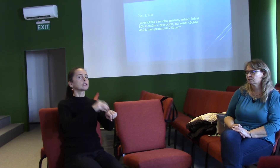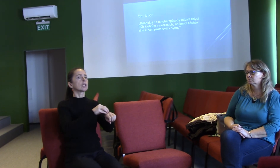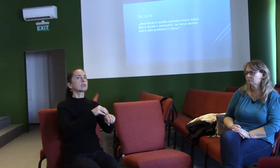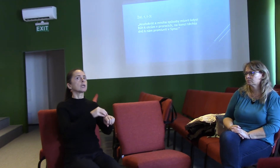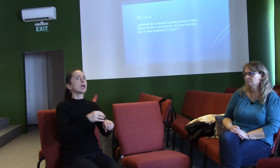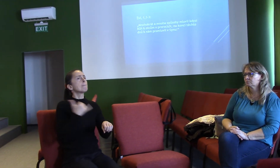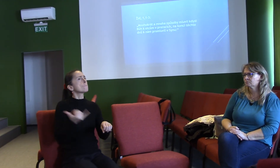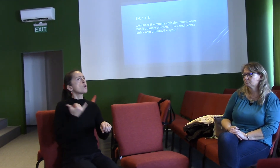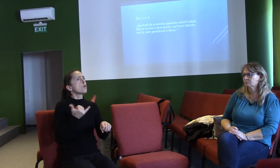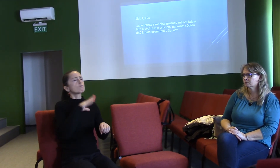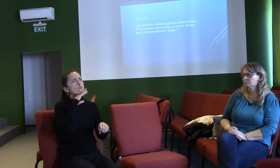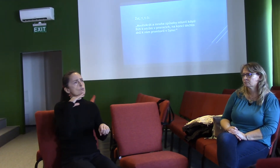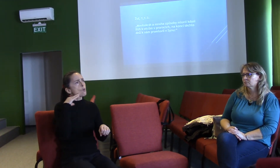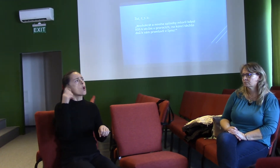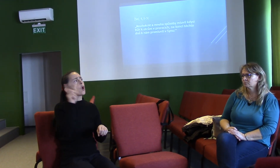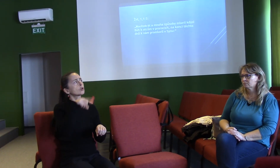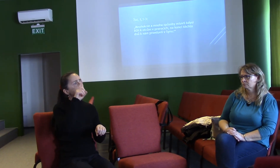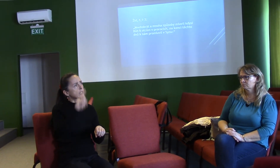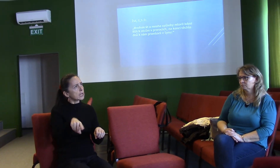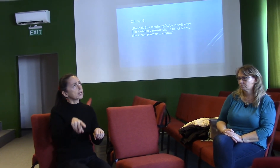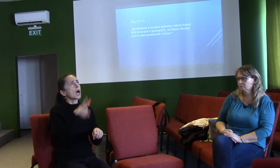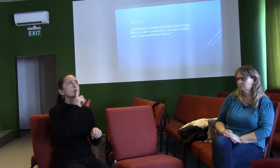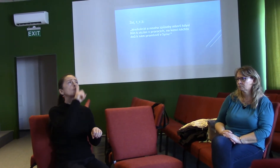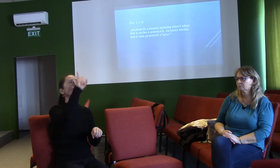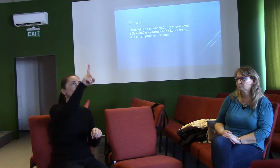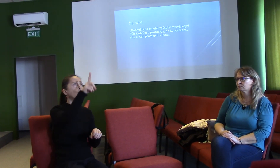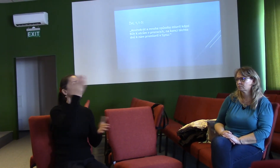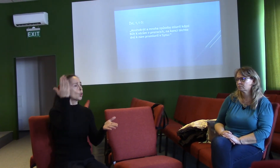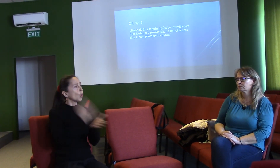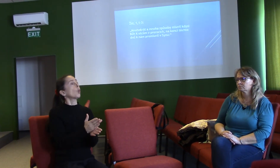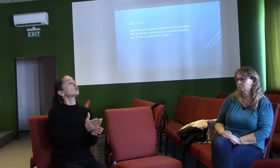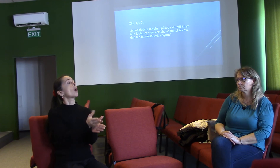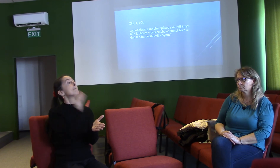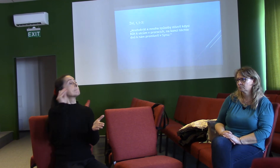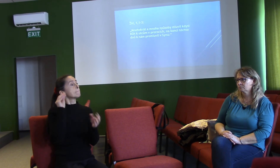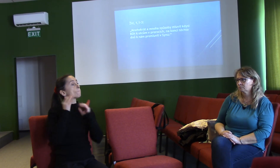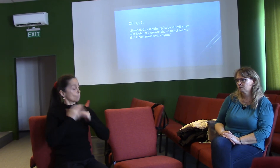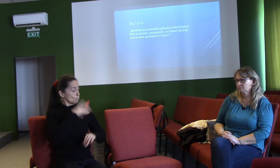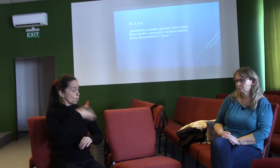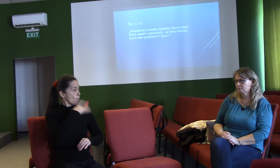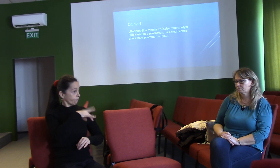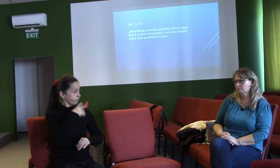mnoha způsoby mluvil kdysi Bůh otců, prorocích, na konci těchto dnů k nám promluvil v synu.